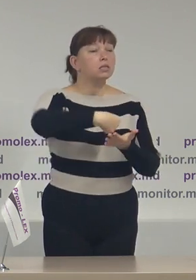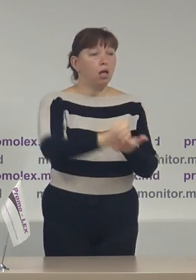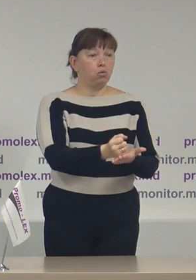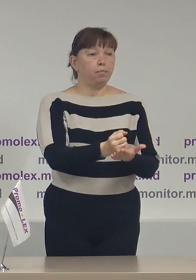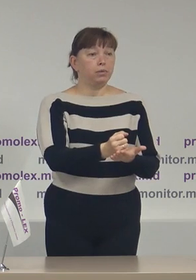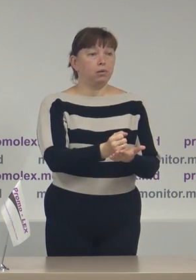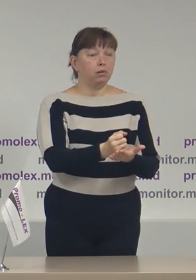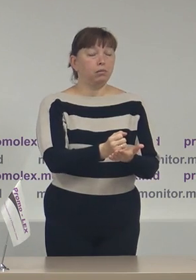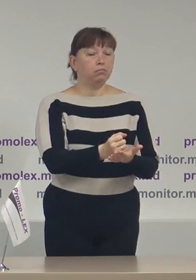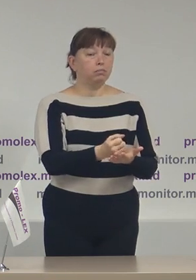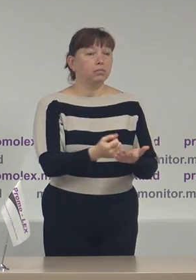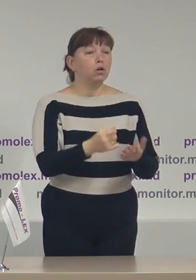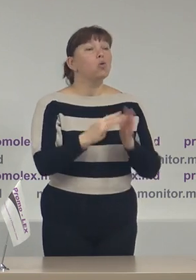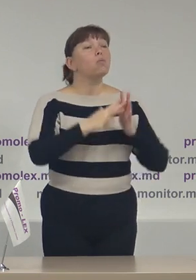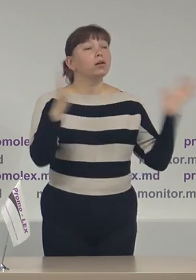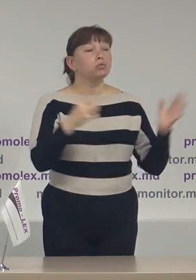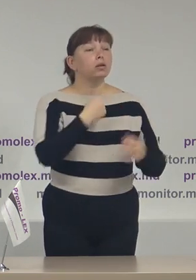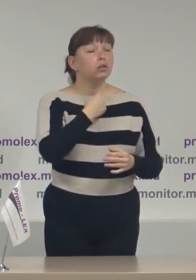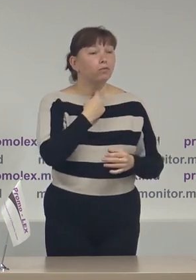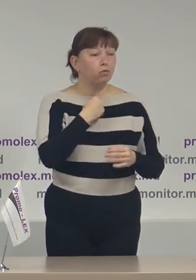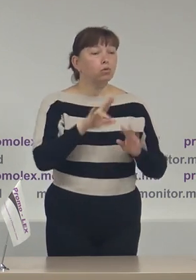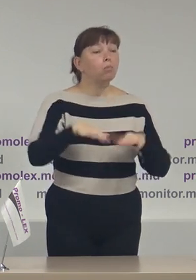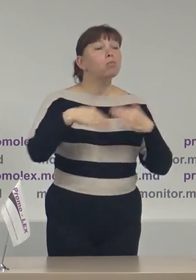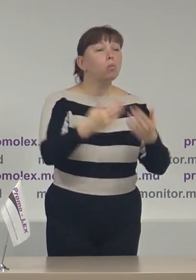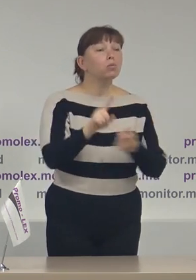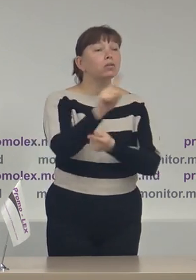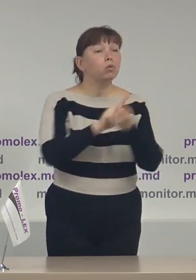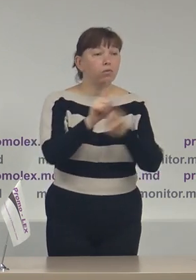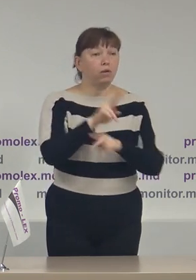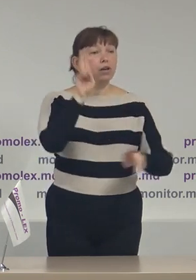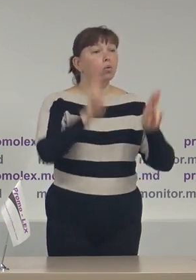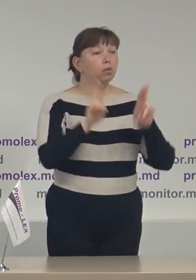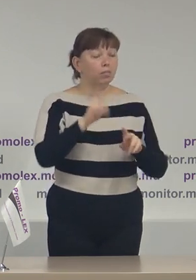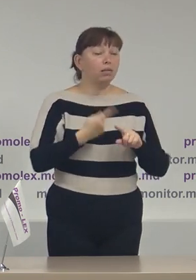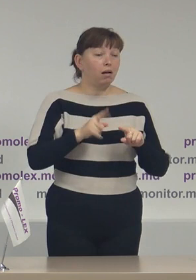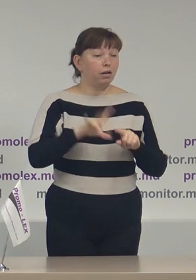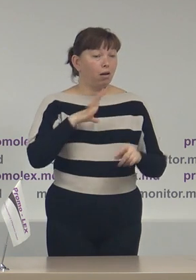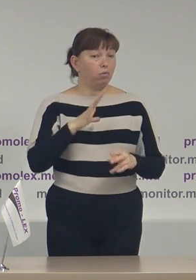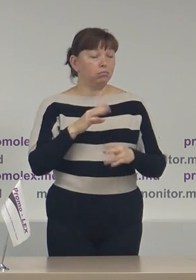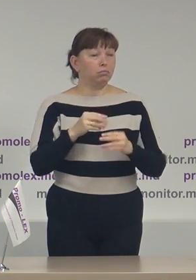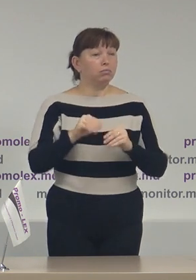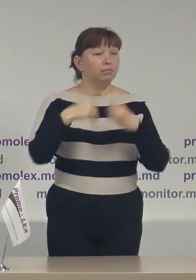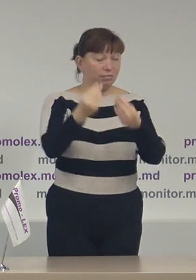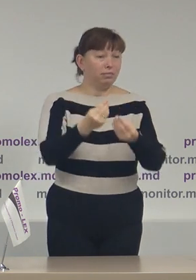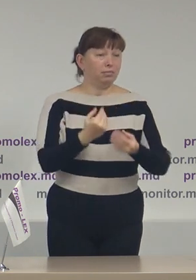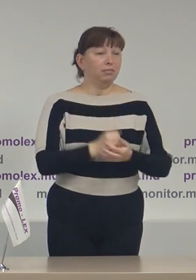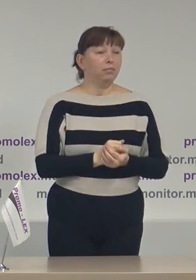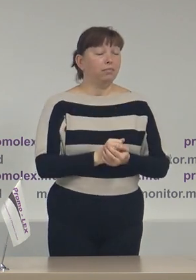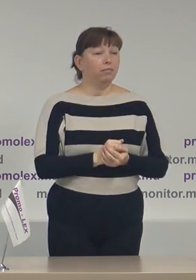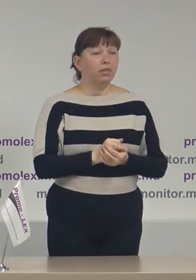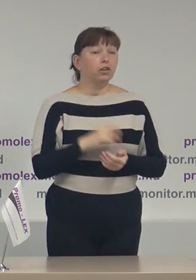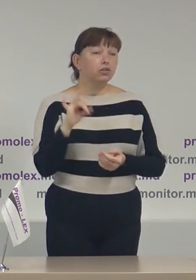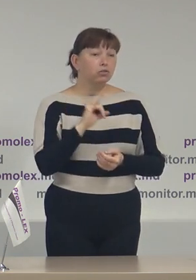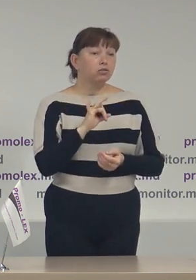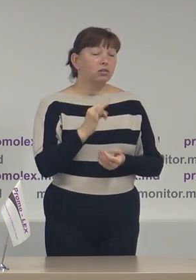cu o majoritate de voturi propunerele de modificare regulamentului care au parvenit de la Coaliție pentru elegeri liberi și corecte